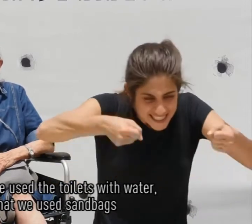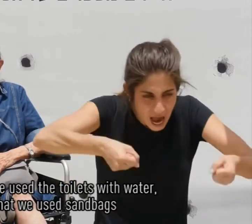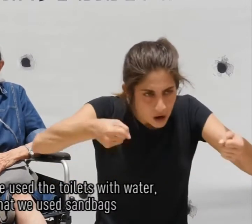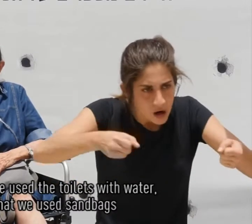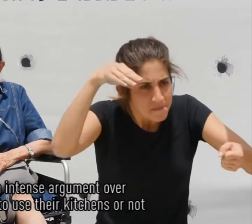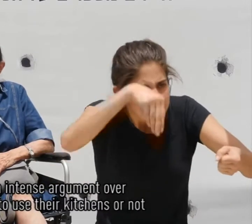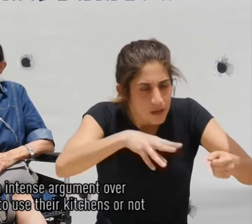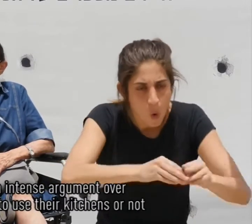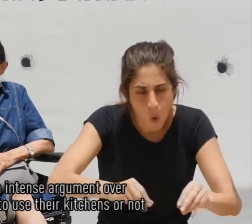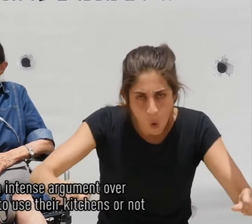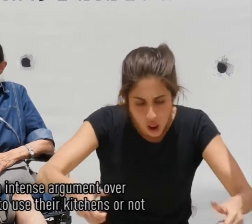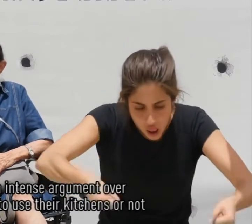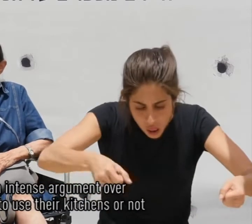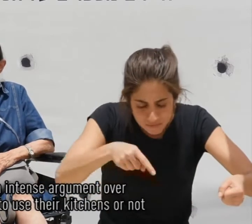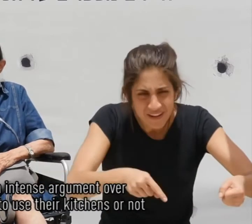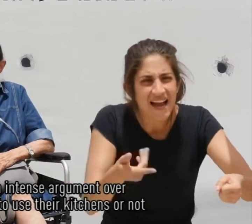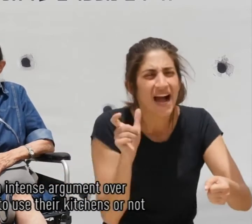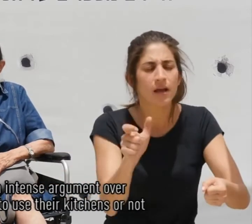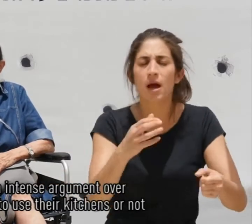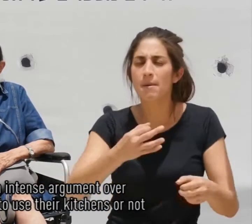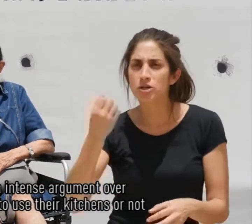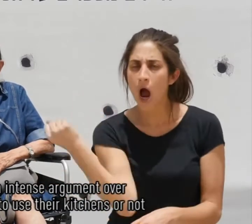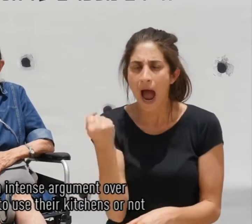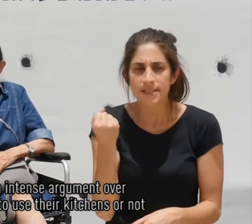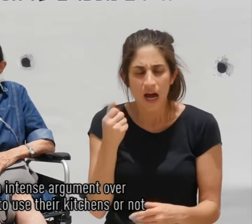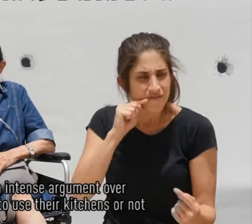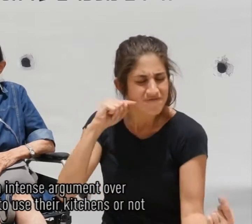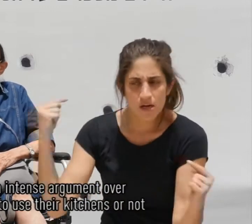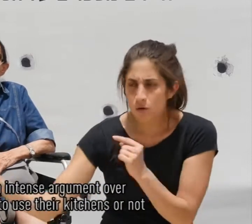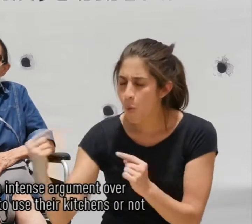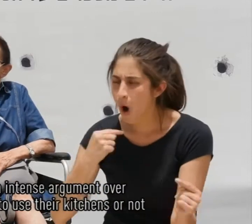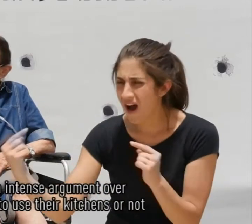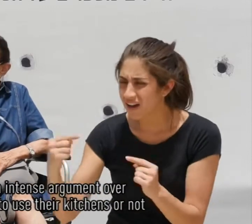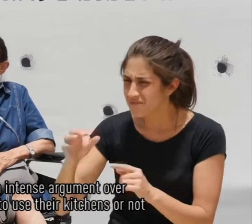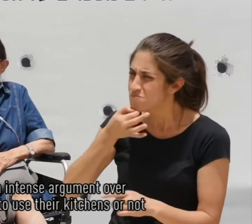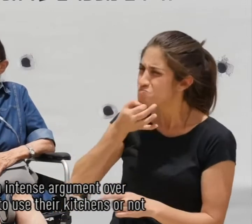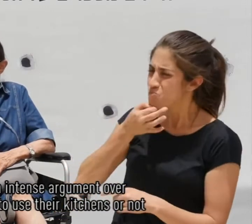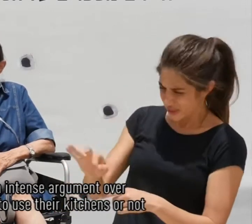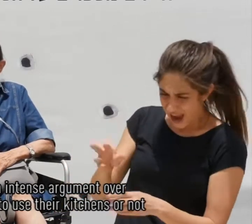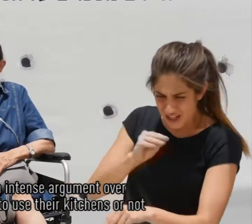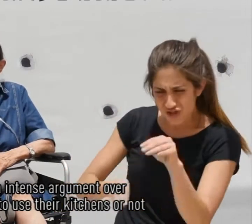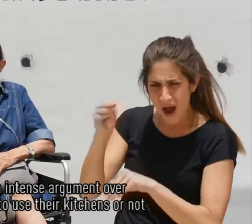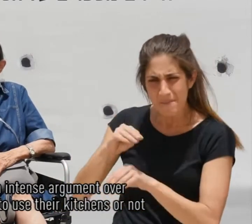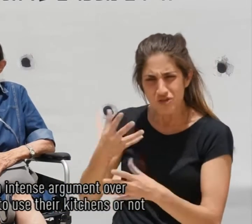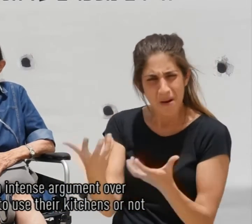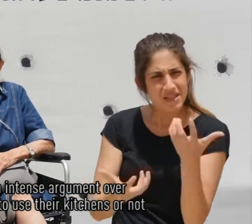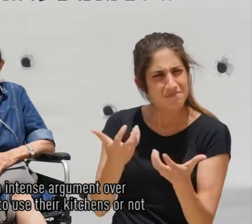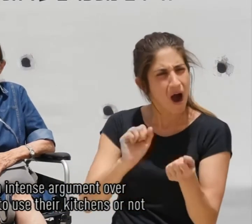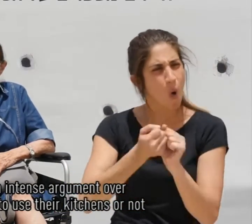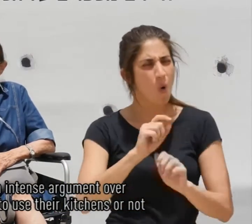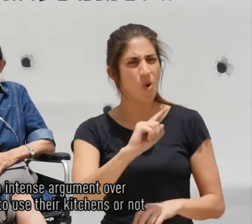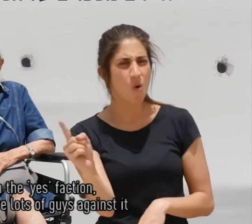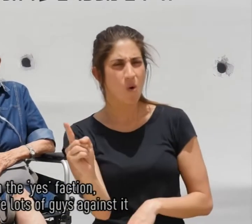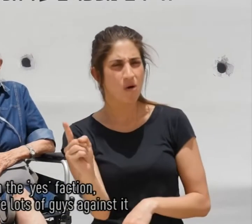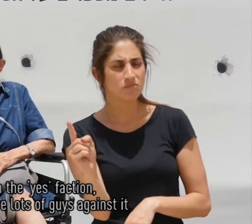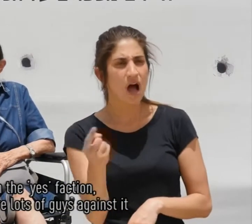בהם חול היה קטע ממש חזק של ויכוח על אם מותר להשתמש להם במטבח או לא